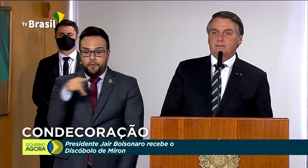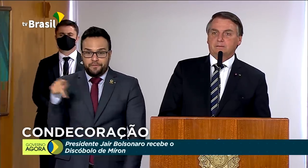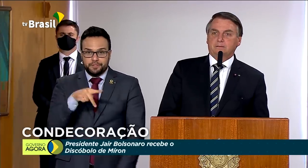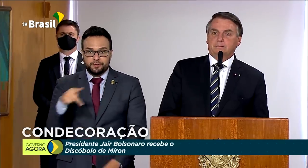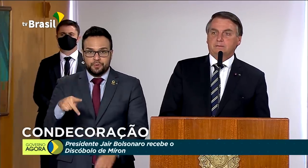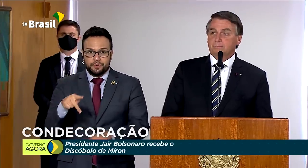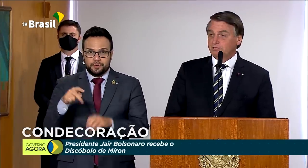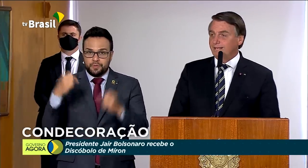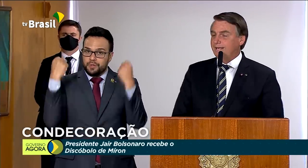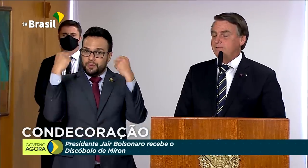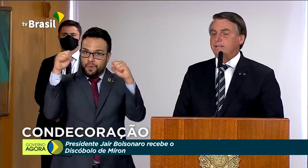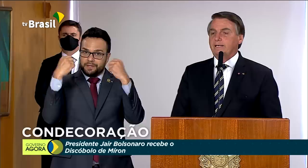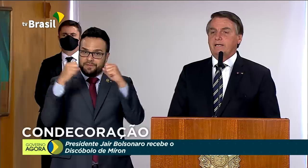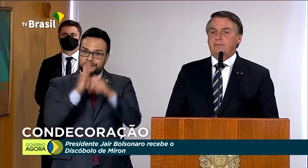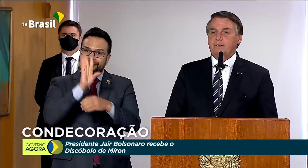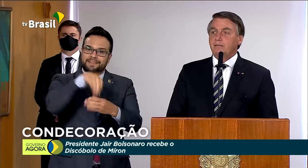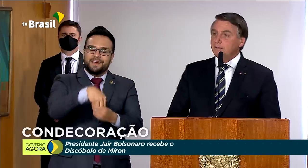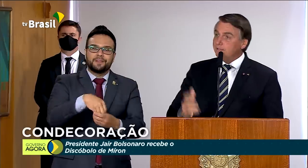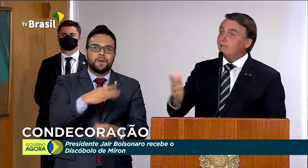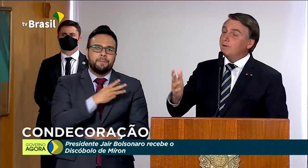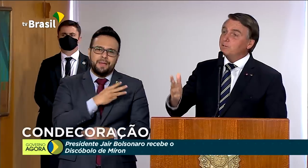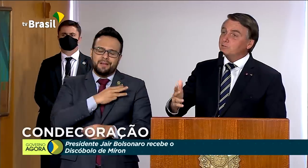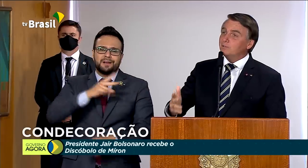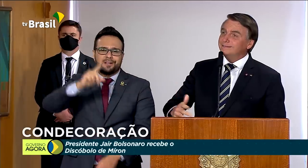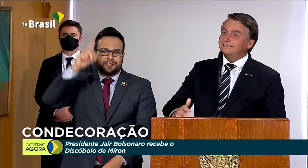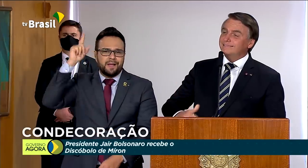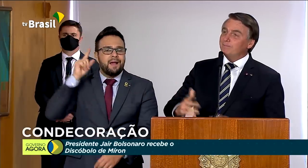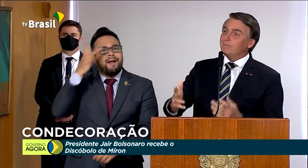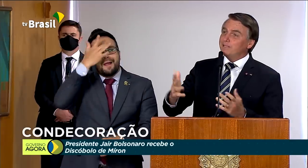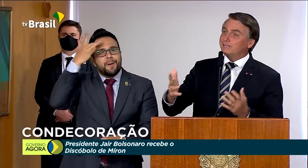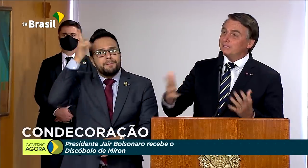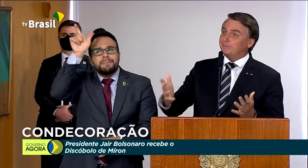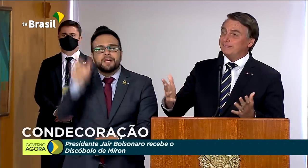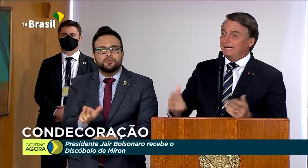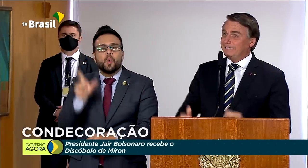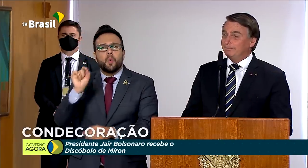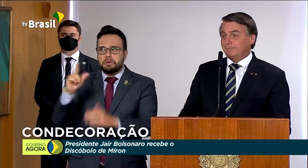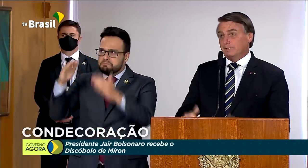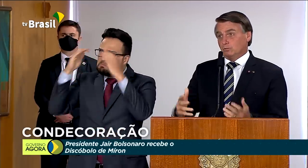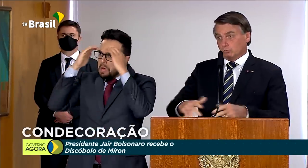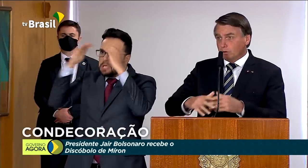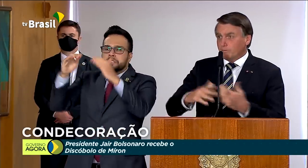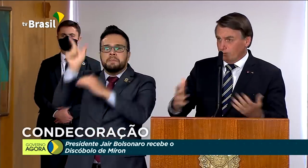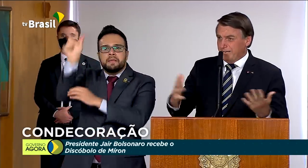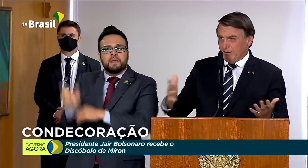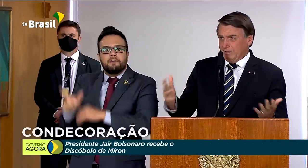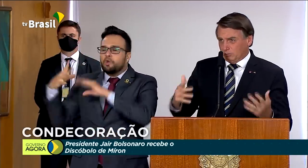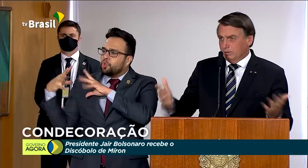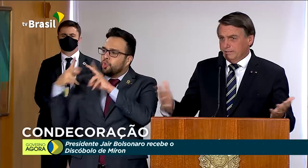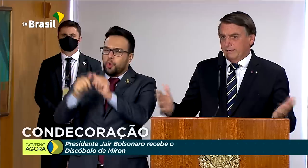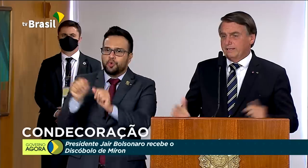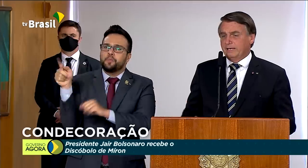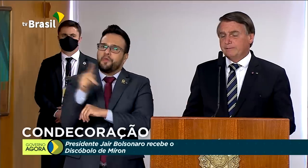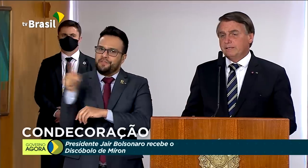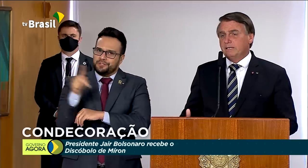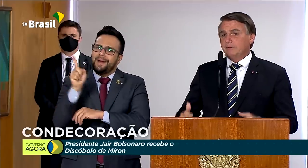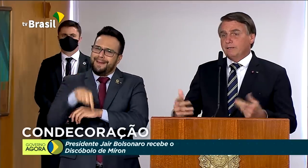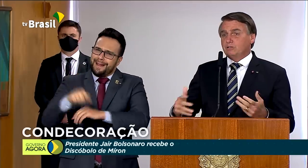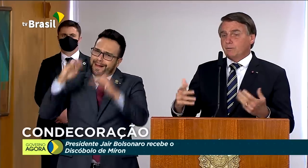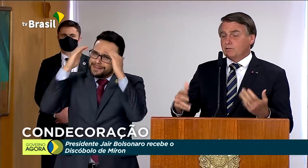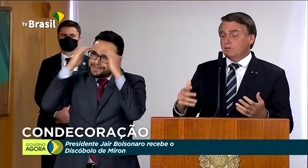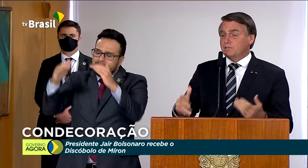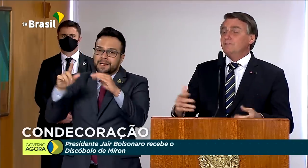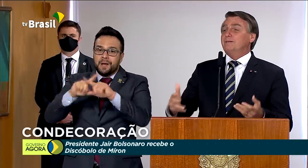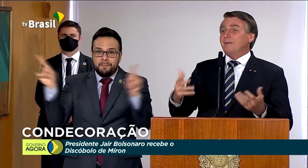ginásio, naquela época. E era uma pessoa extremamente respeitada. Todos os professores eram, né, todos eram naquela época, né,